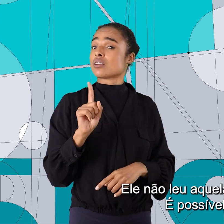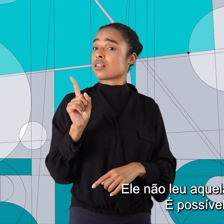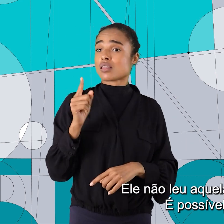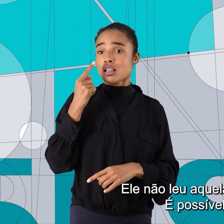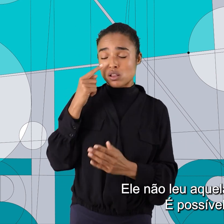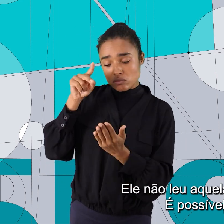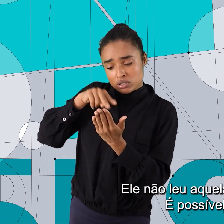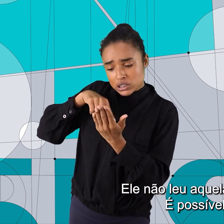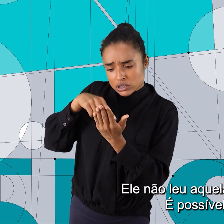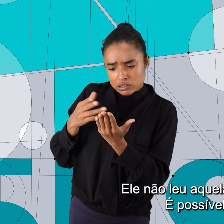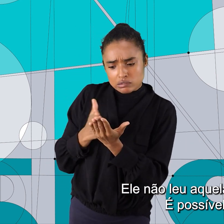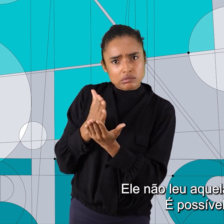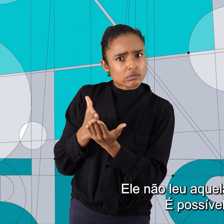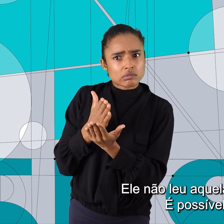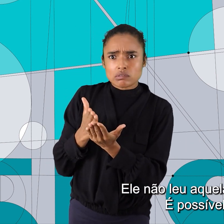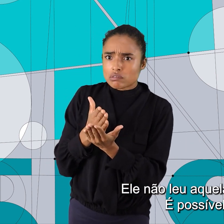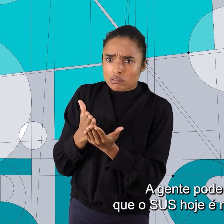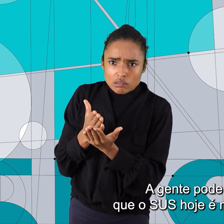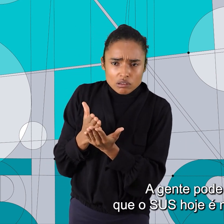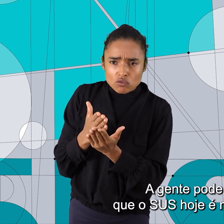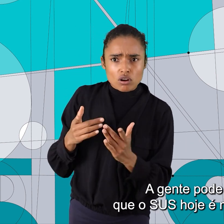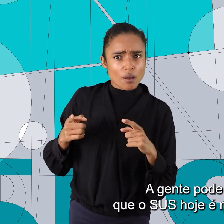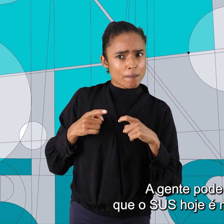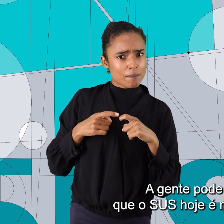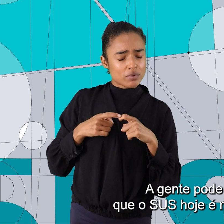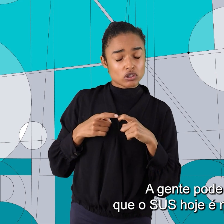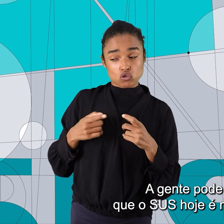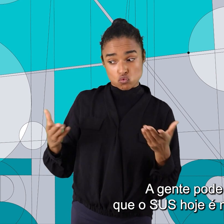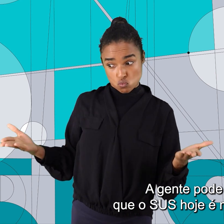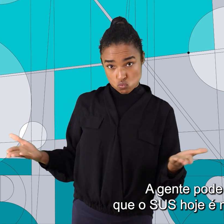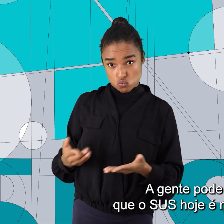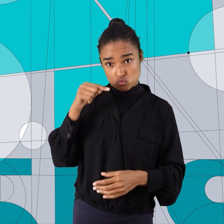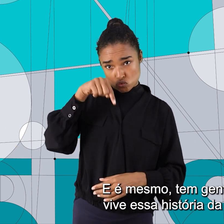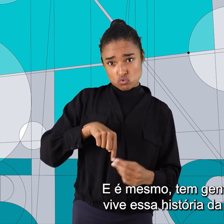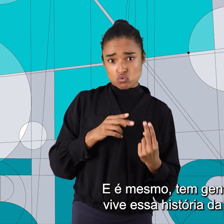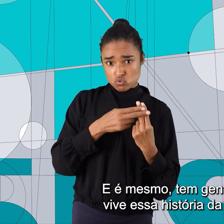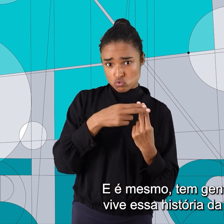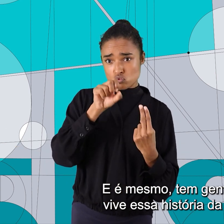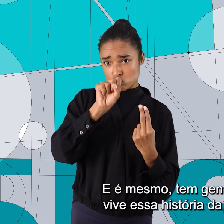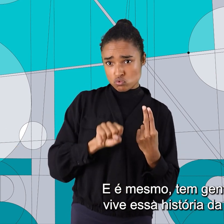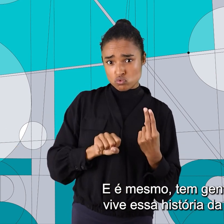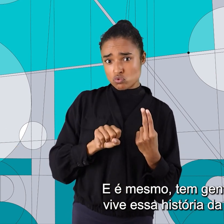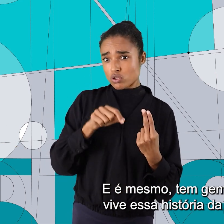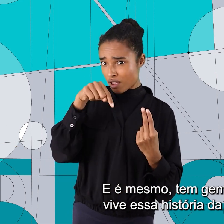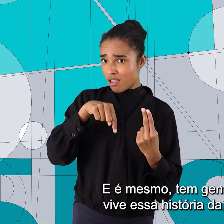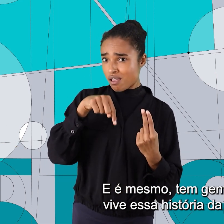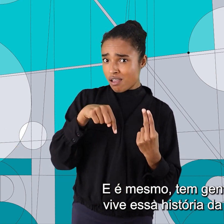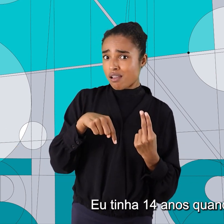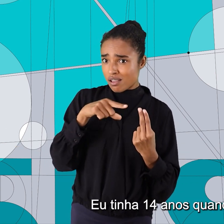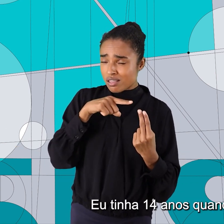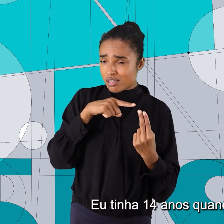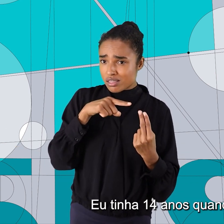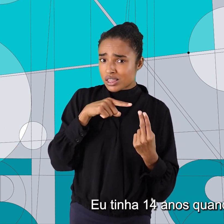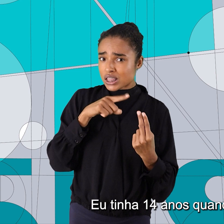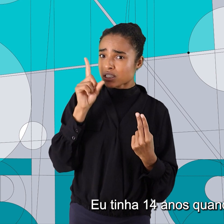no livro. Ele não leu aquela página, não é possível? A gente pode falar que o sujo hoje é muito ruim. E é mesmo, tem gente que ainda vive essa história da minha mãe.